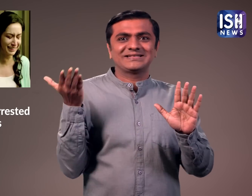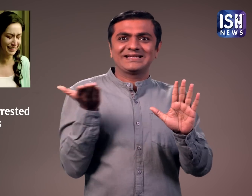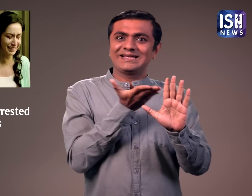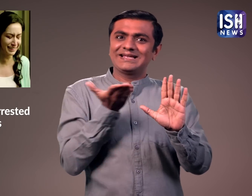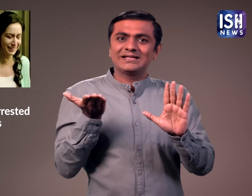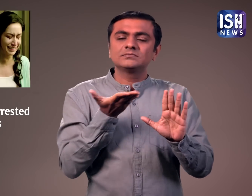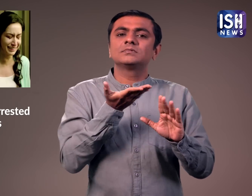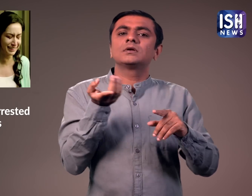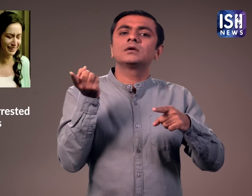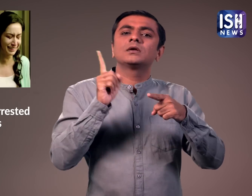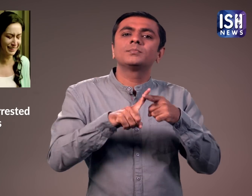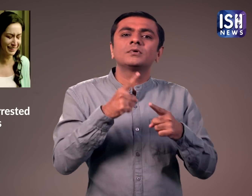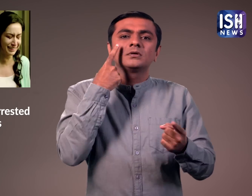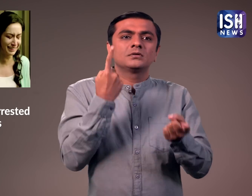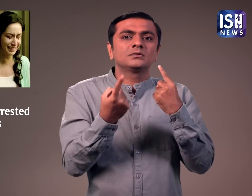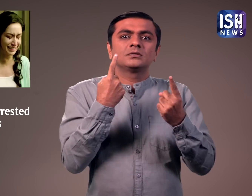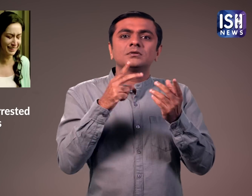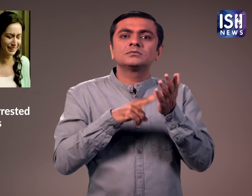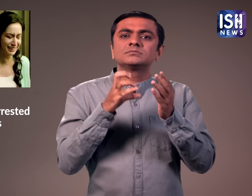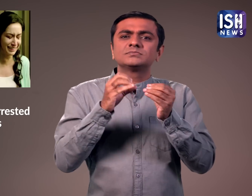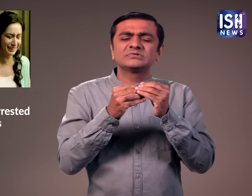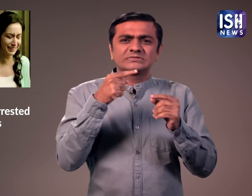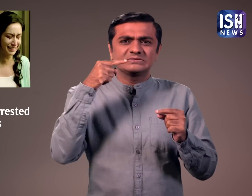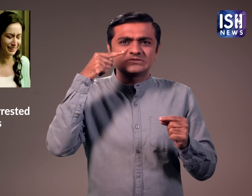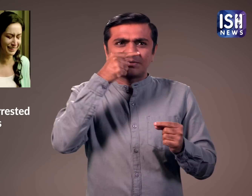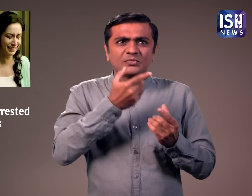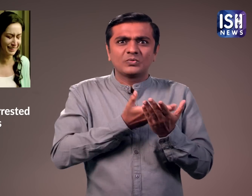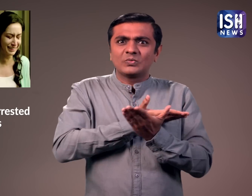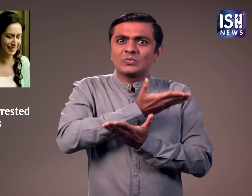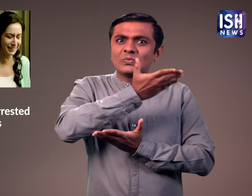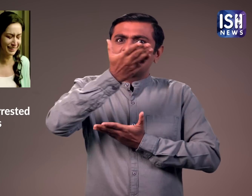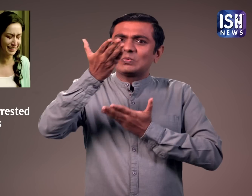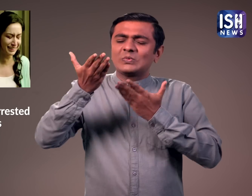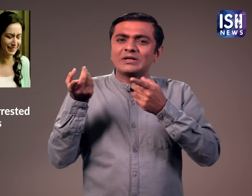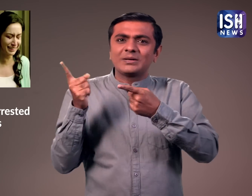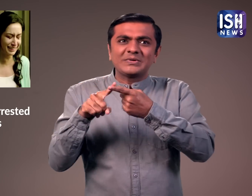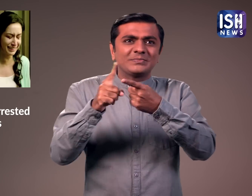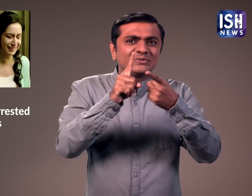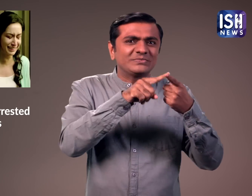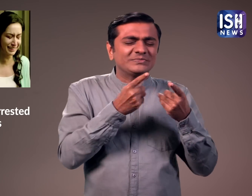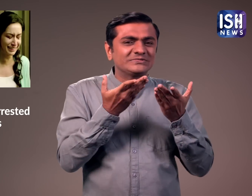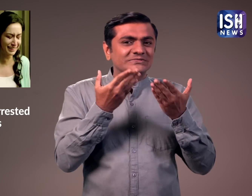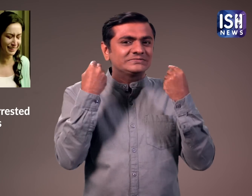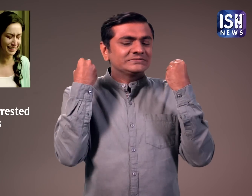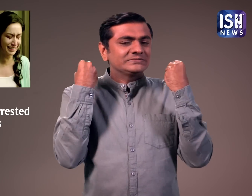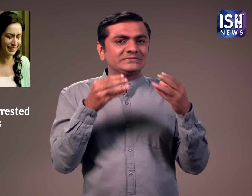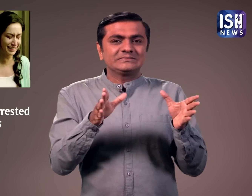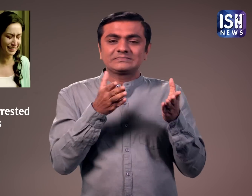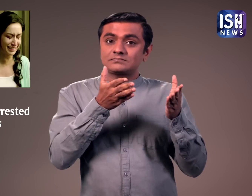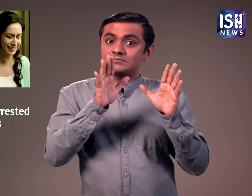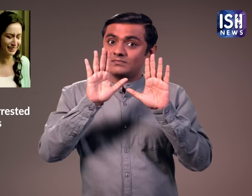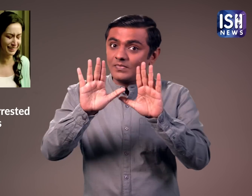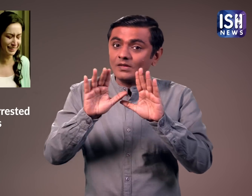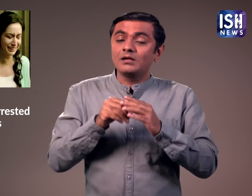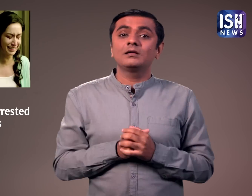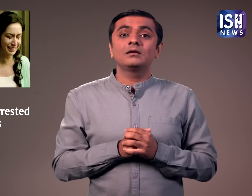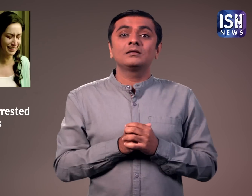की जांच NCP ने की थी ऐसा लगता है कि परिवार कई गिनोने कामों में शामिल है